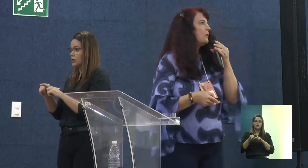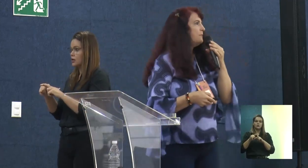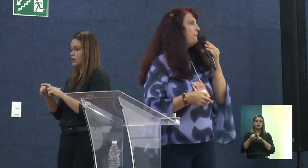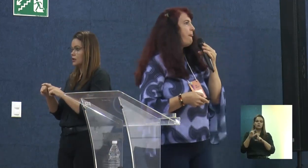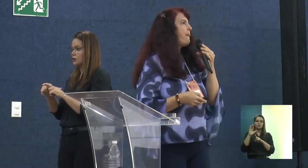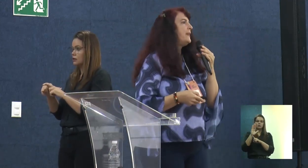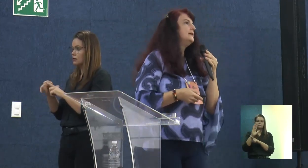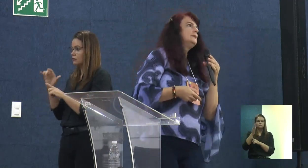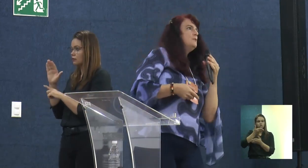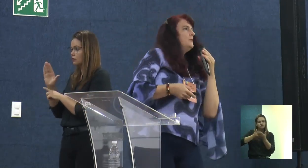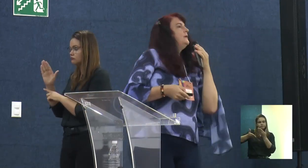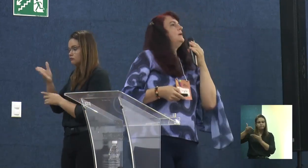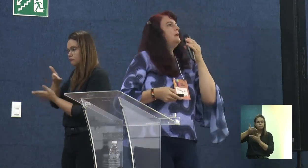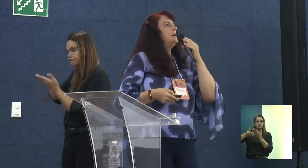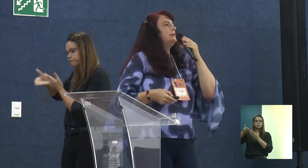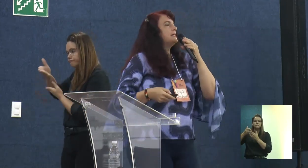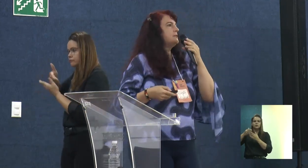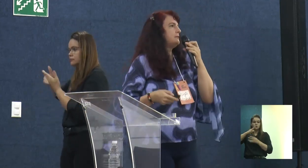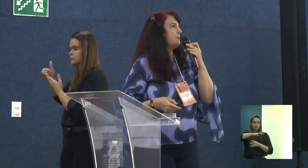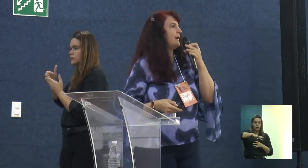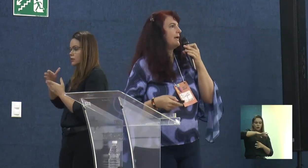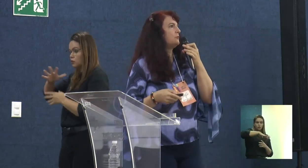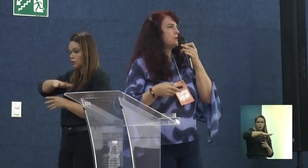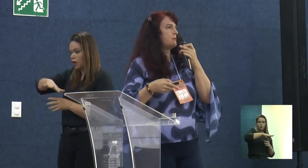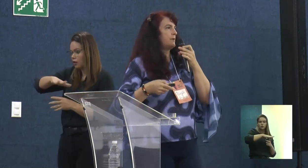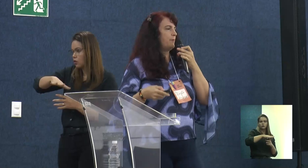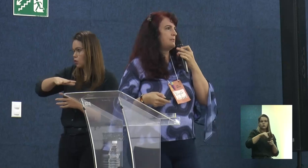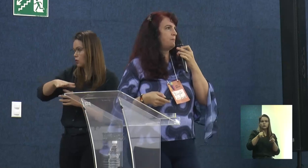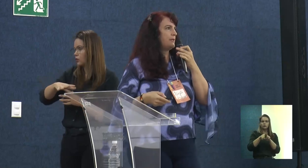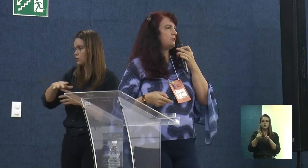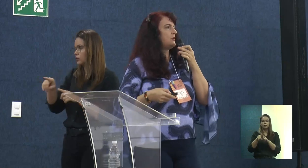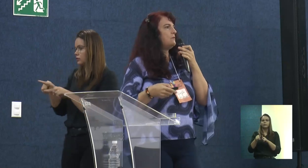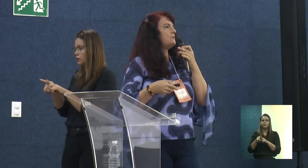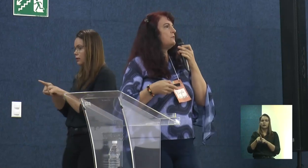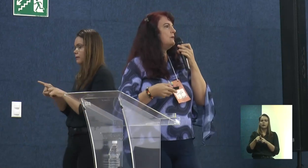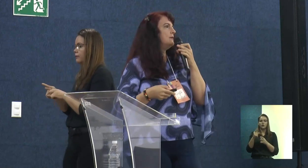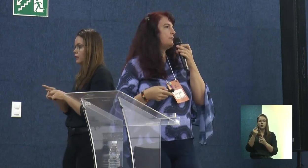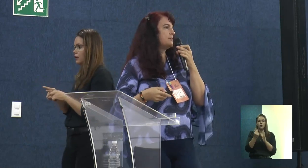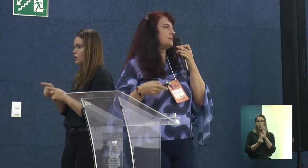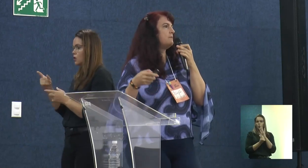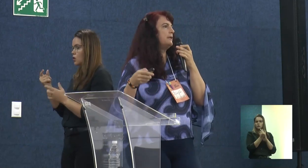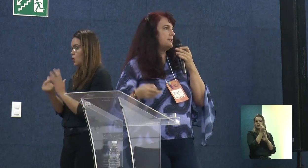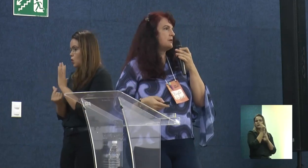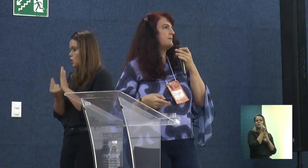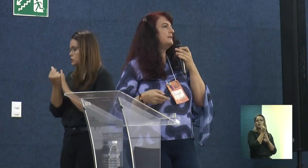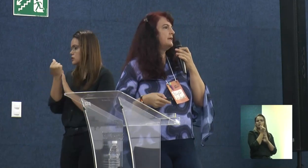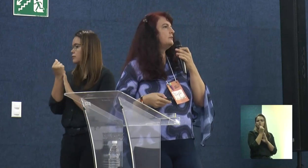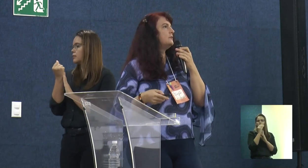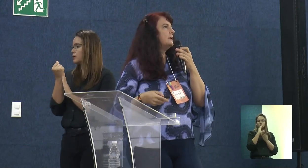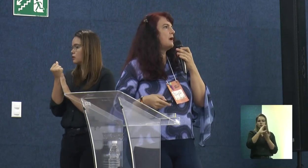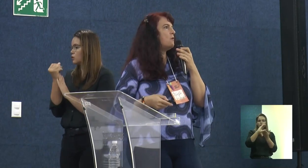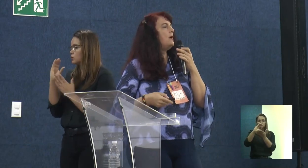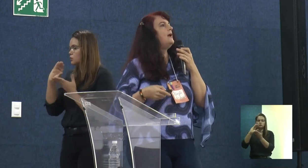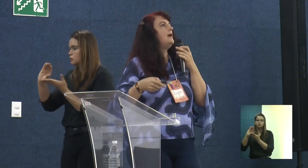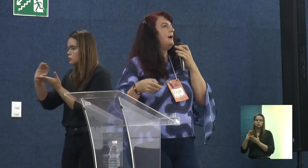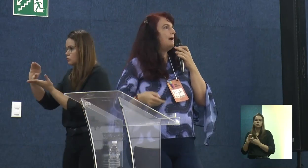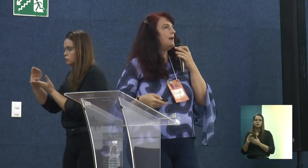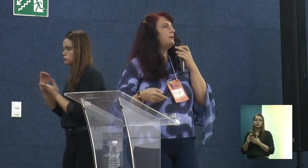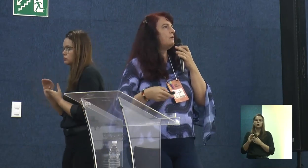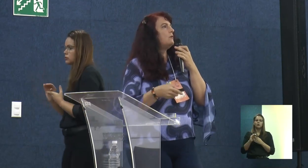território. Então, está sendo trabalhado o orçamento participativo, o planejamento territorial,